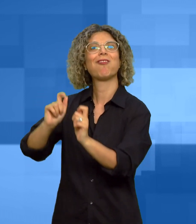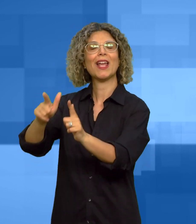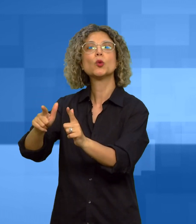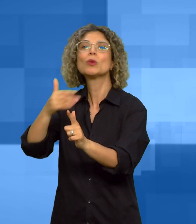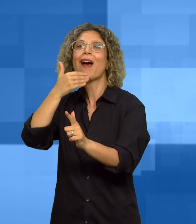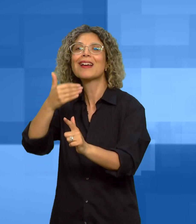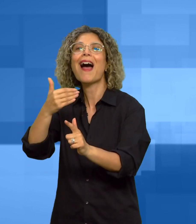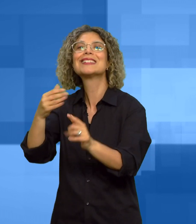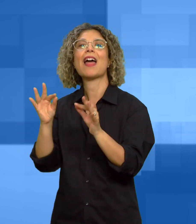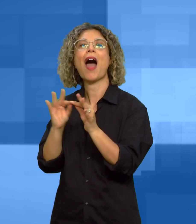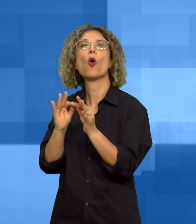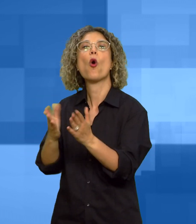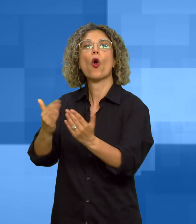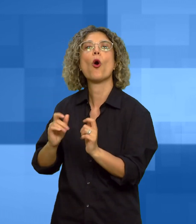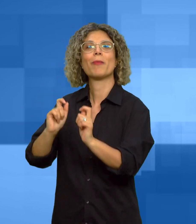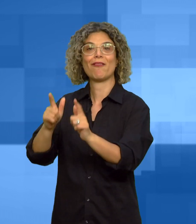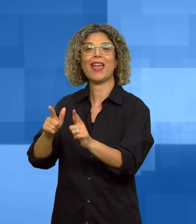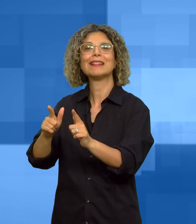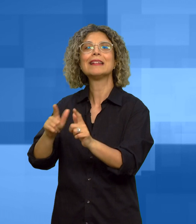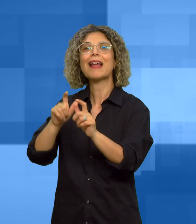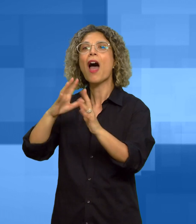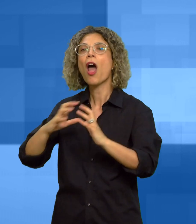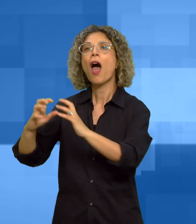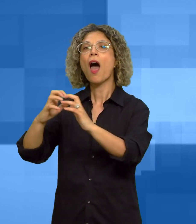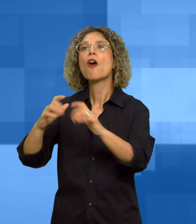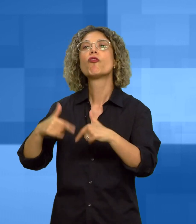accordi di compravendita con fornitori nazionali